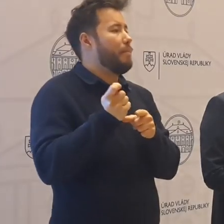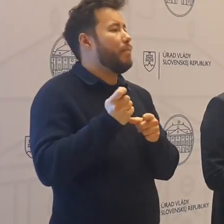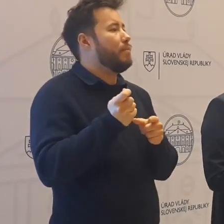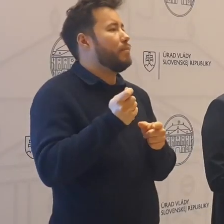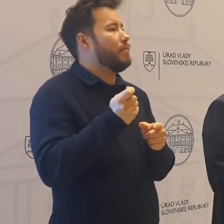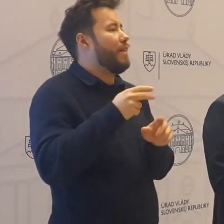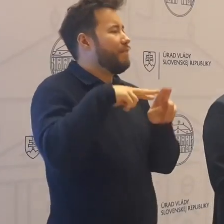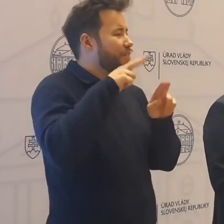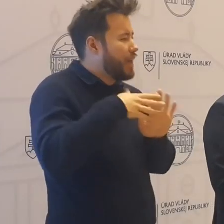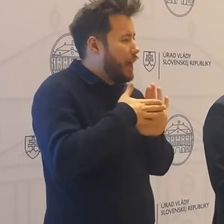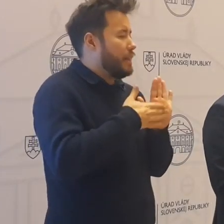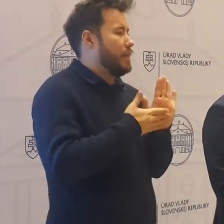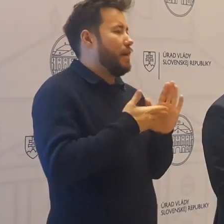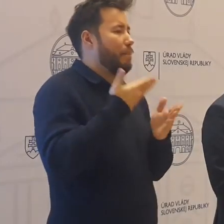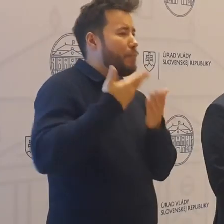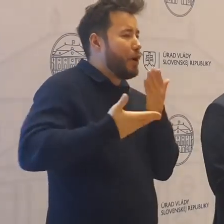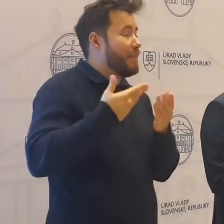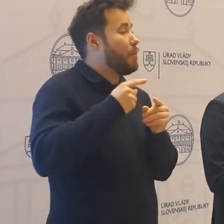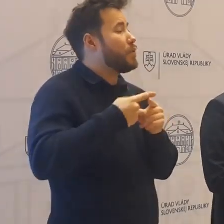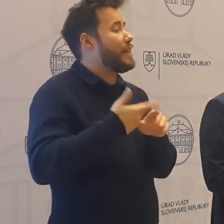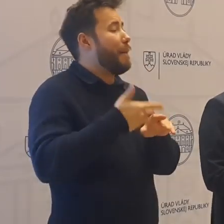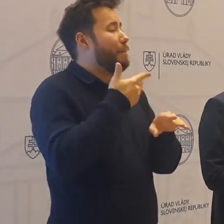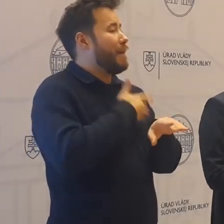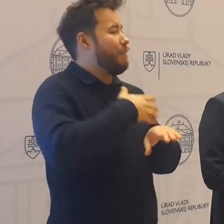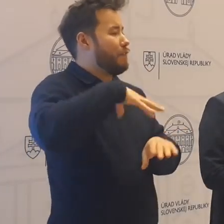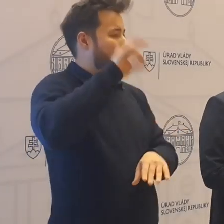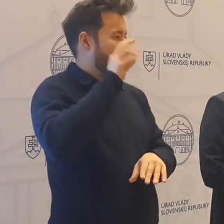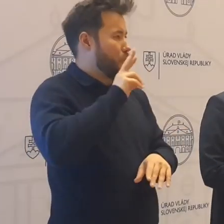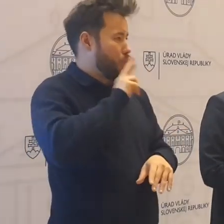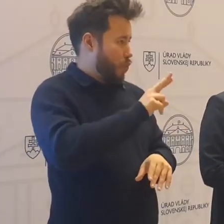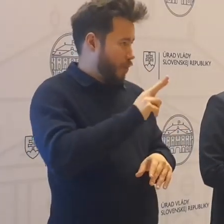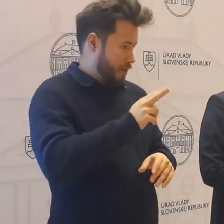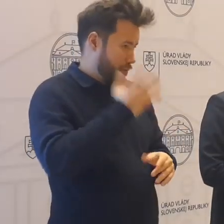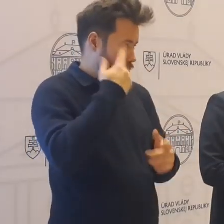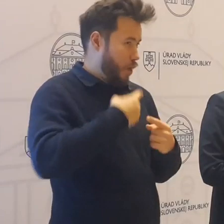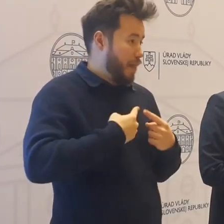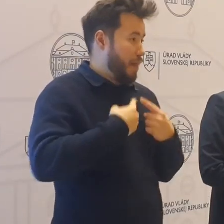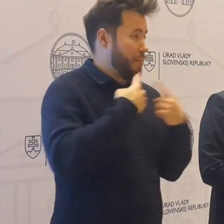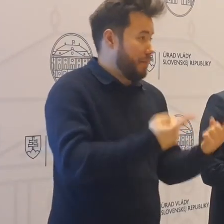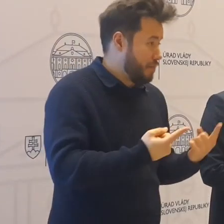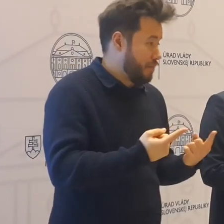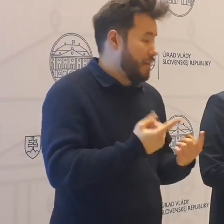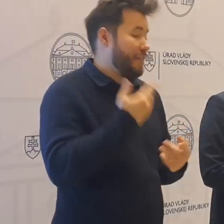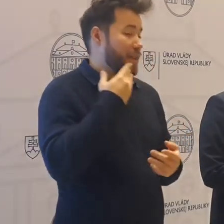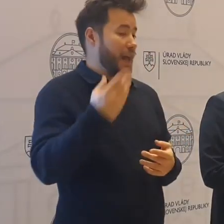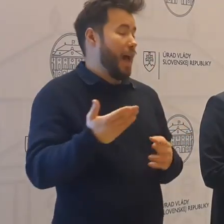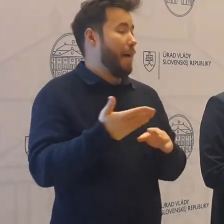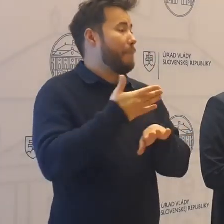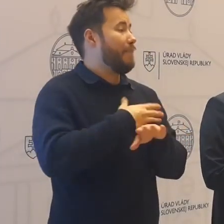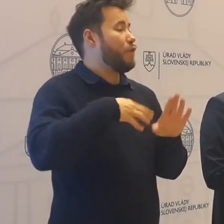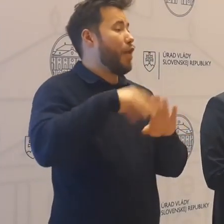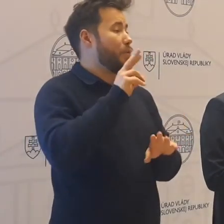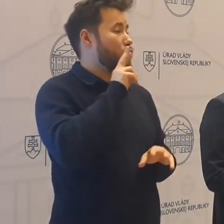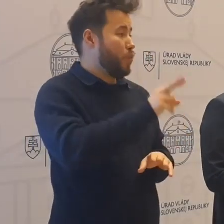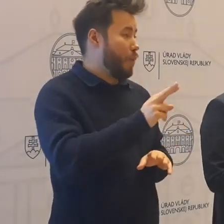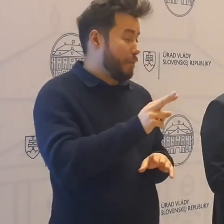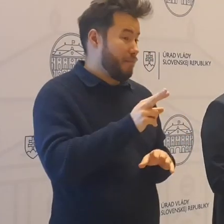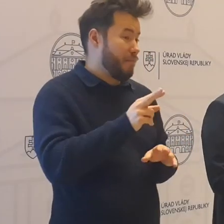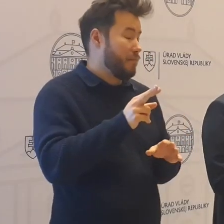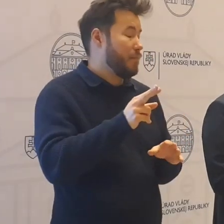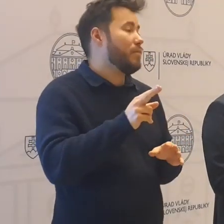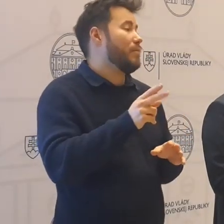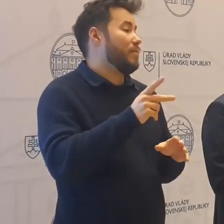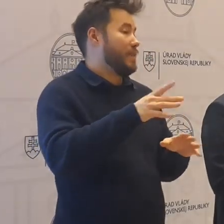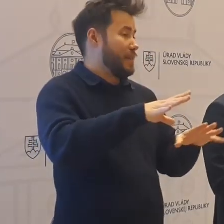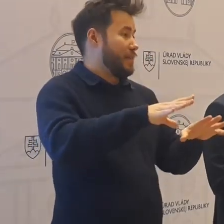My sme argumentovali aj predvolebnými slubmi, lebo tie sme dávali a na základe toho sme sa dostali aj do vlády. Na druhej strane